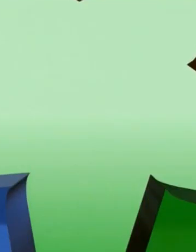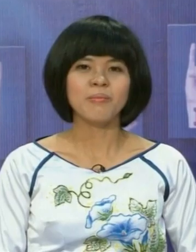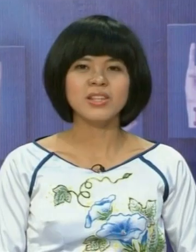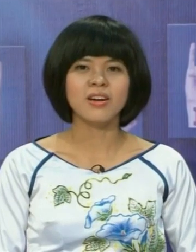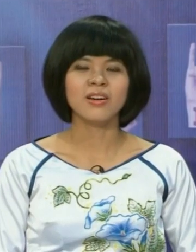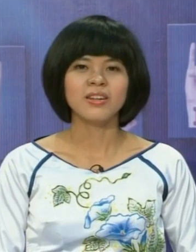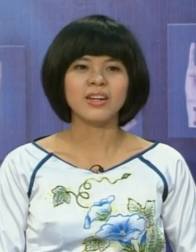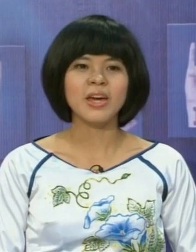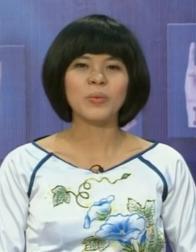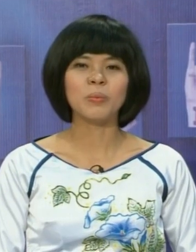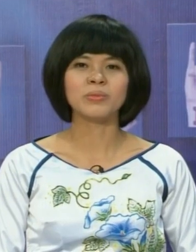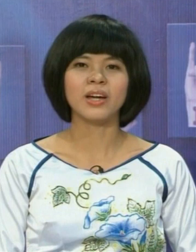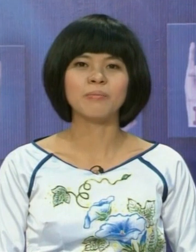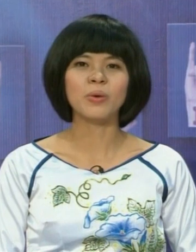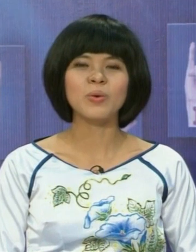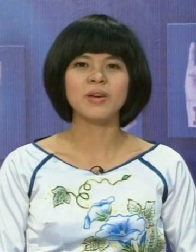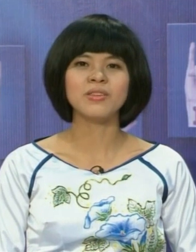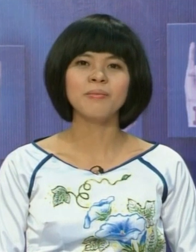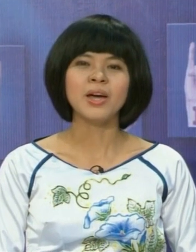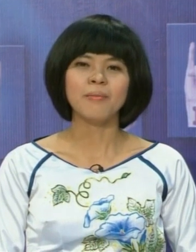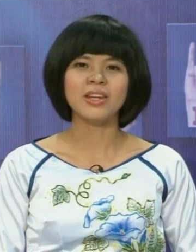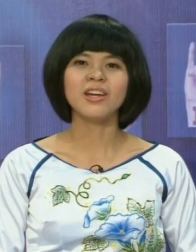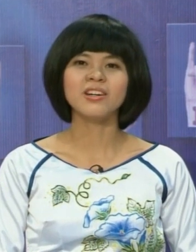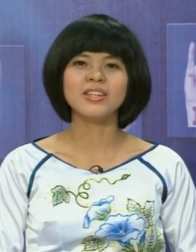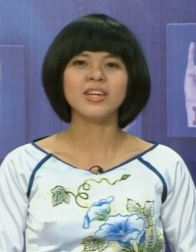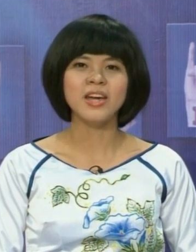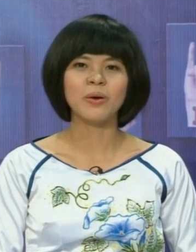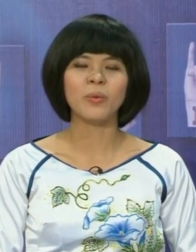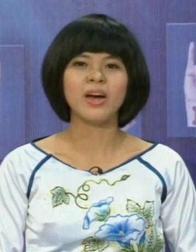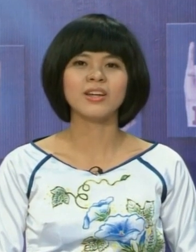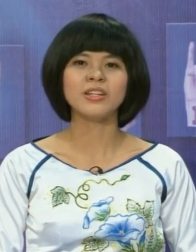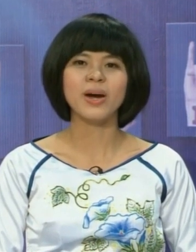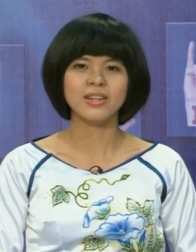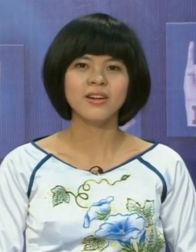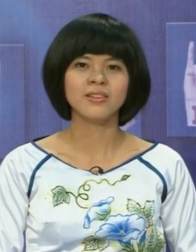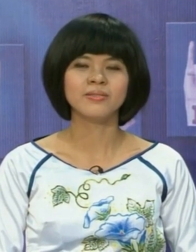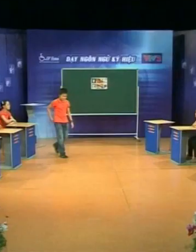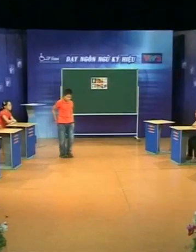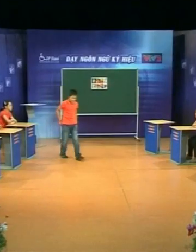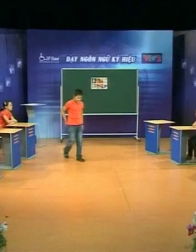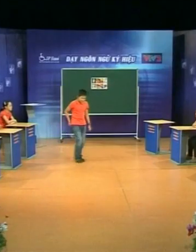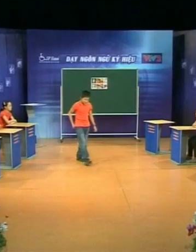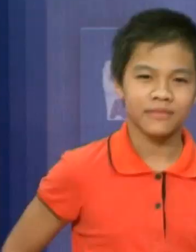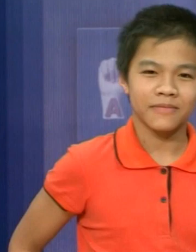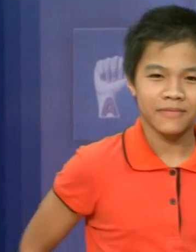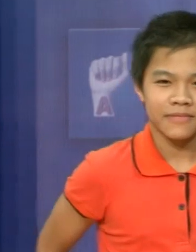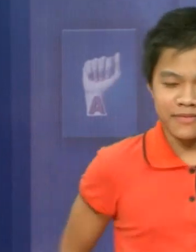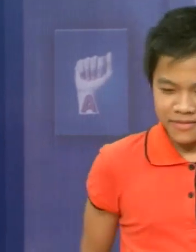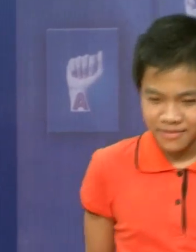Bây giờ Thì các em cùng thực hành mẫu câu giao tiếp Bạn ấy là người như thế nào Qua các trích đoạn nhé Tình huống đầu tiên